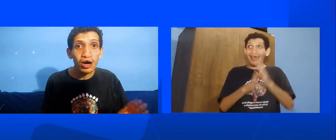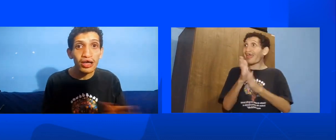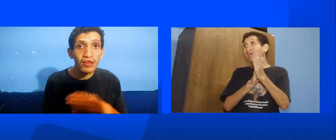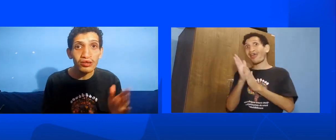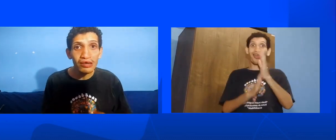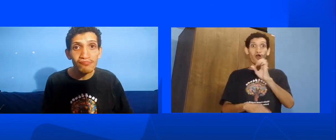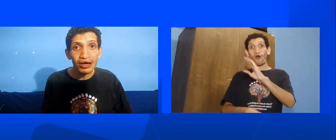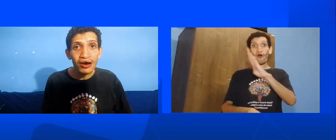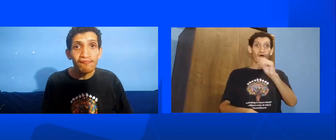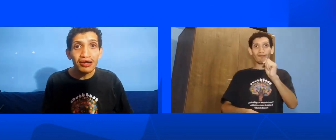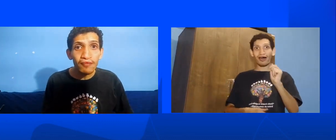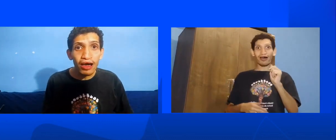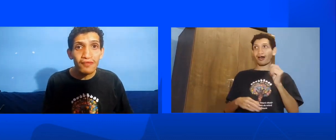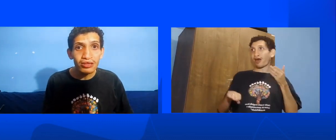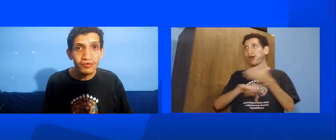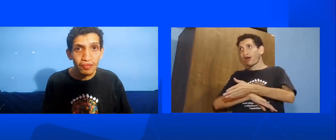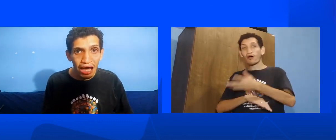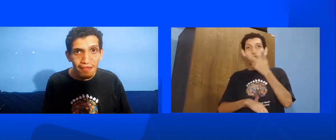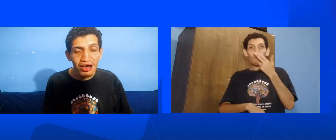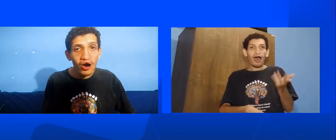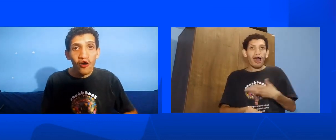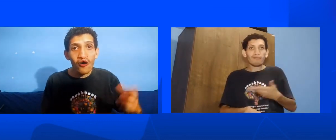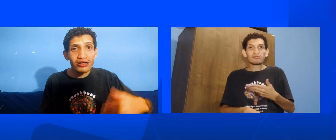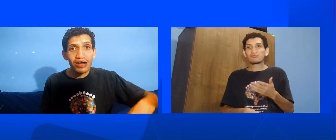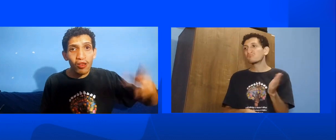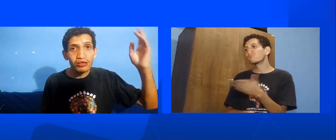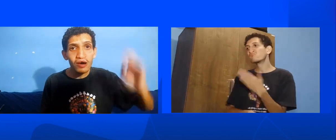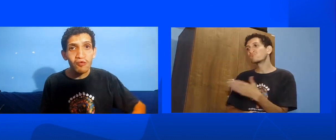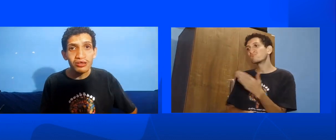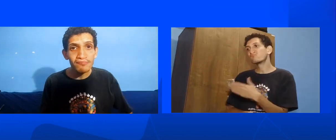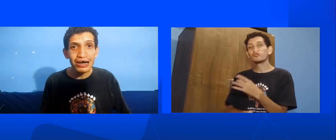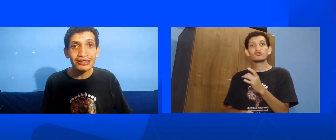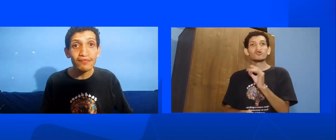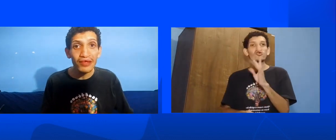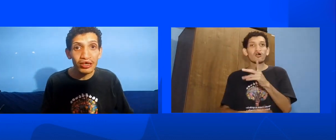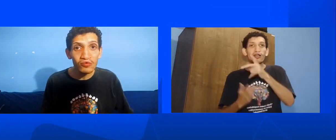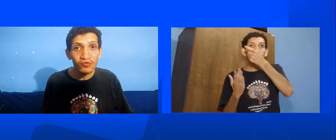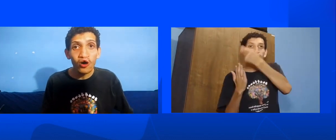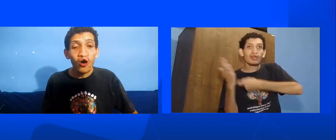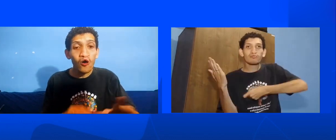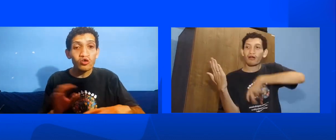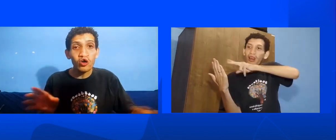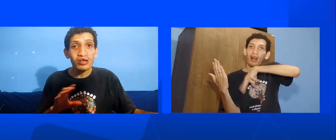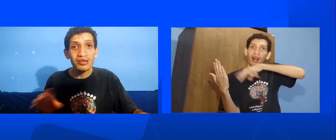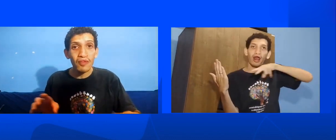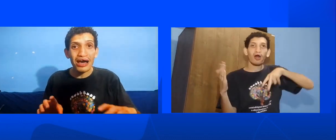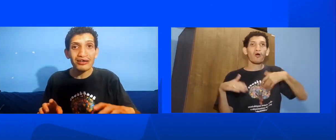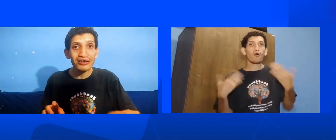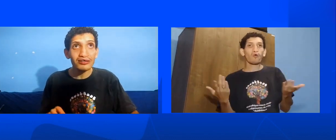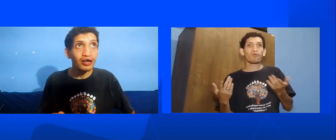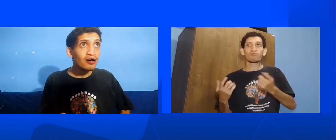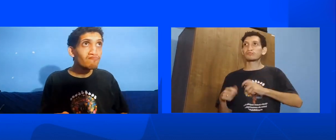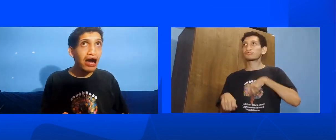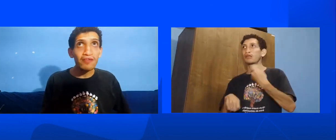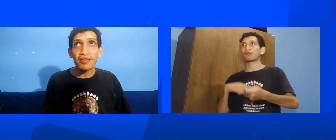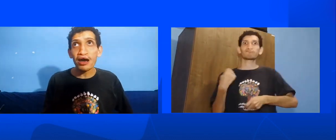correndo Sem prestar atenção em nada Ou as aulas vão ser mais de texto Ou só sinais Assim Banana